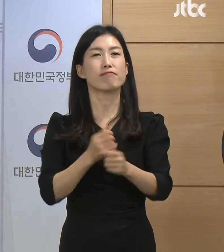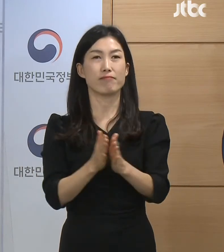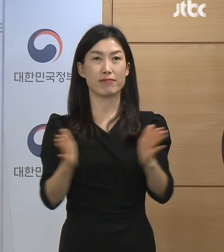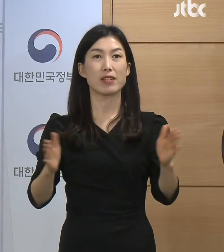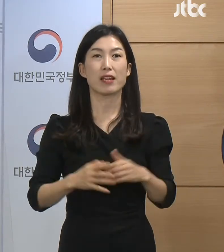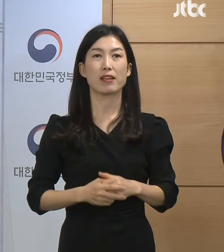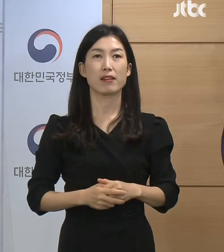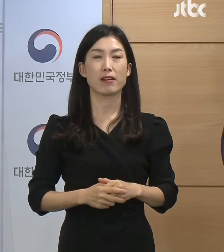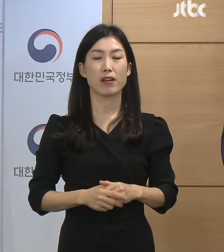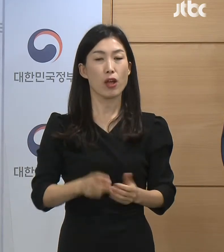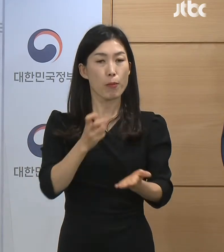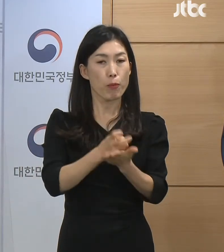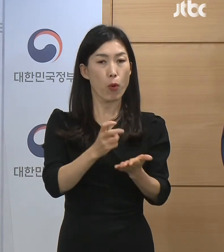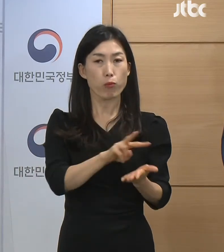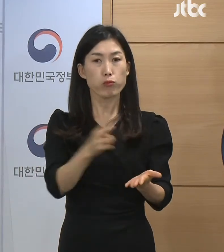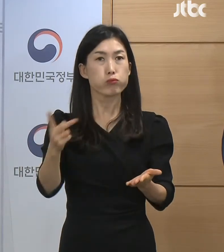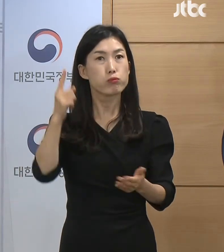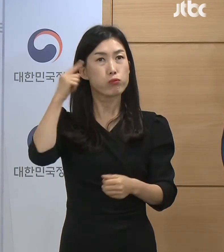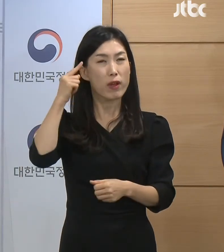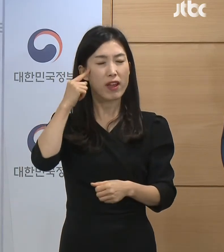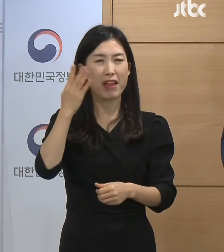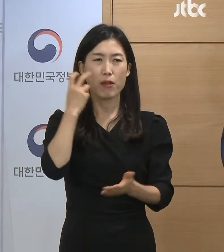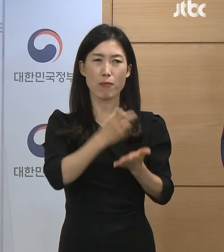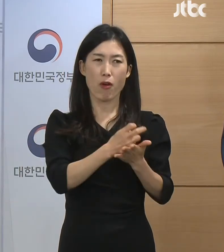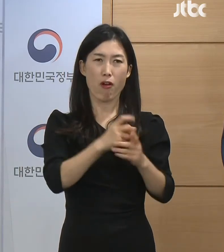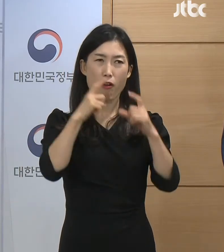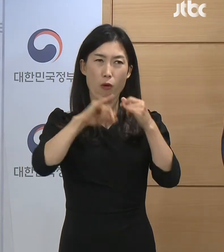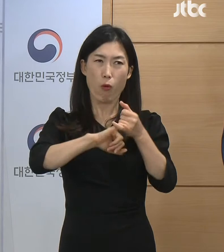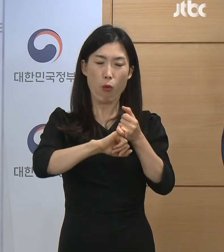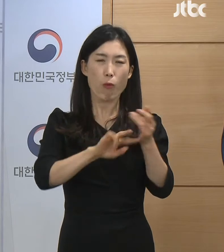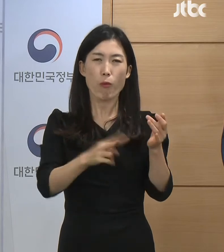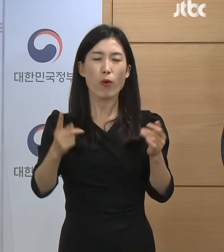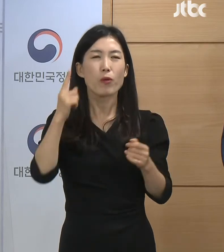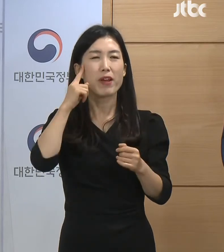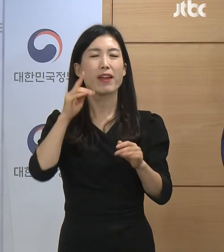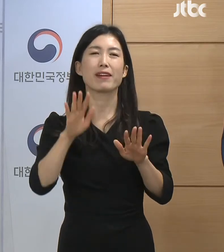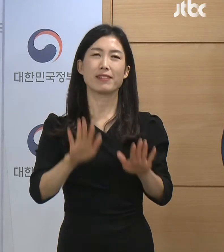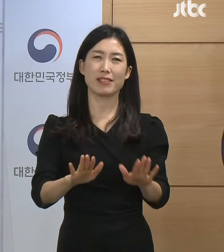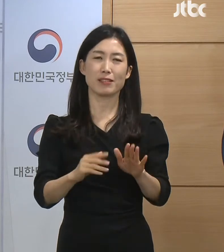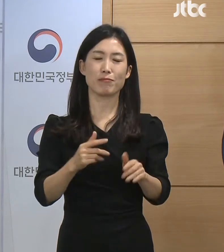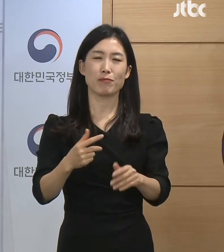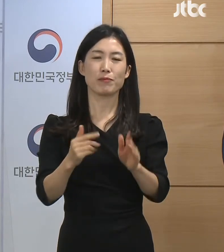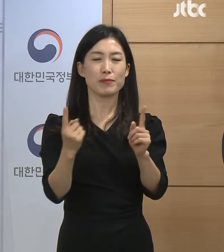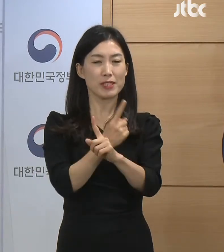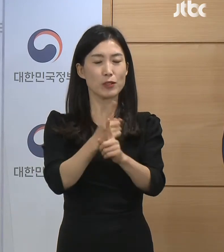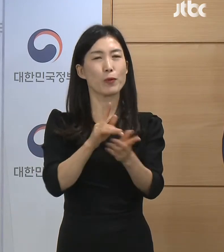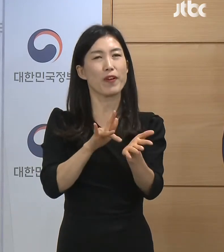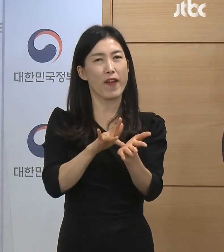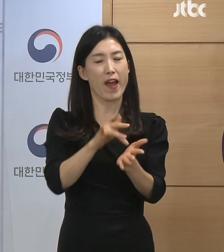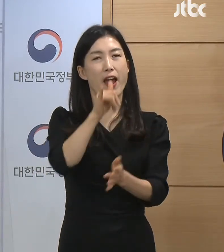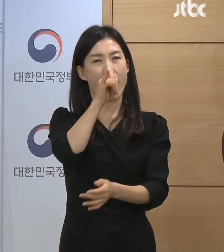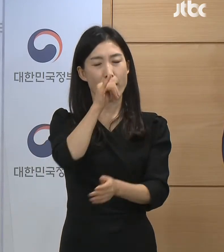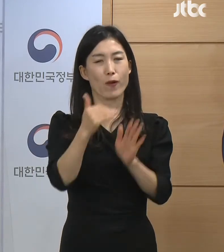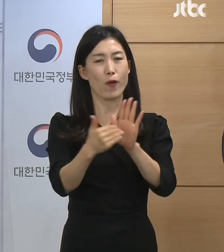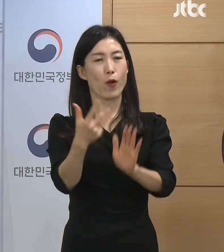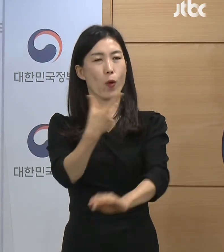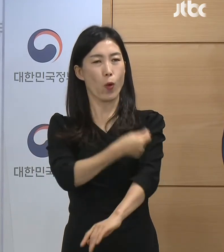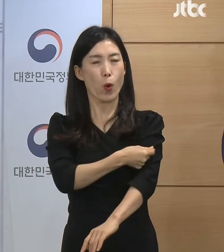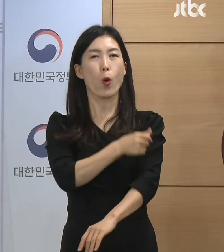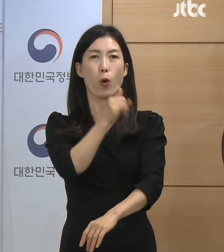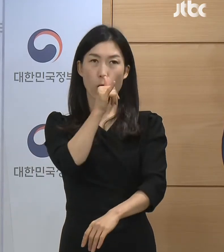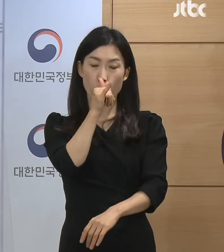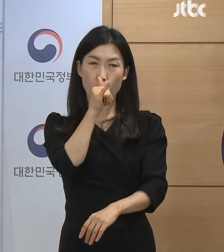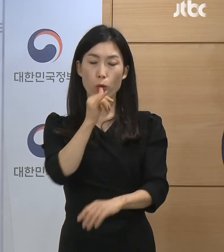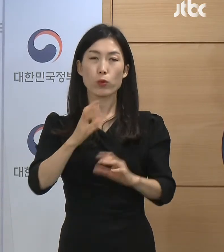이러한 조치 변경의 근거는 예방접종과 치료제, 병상 확보 등 전반적인 국민